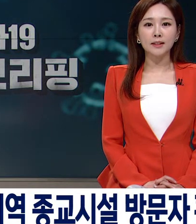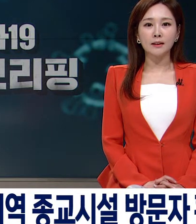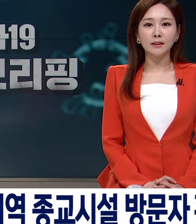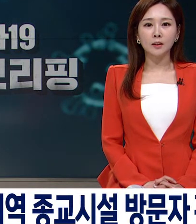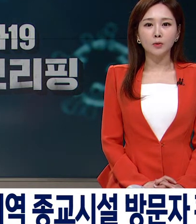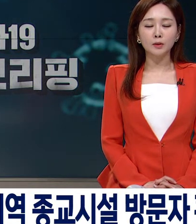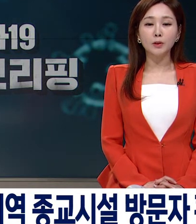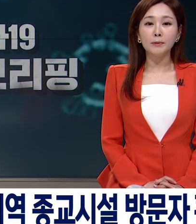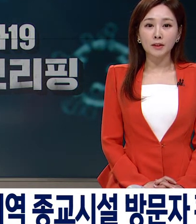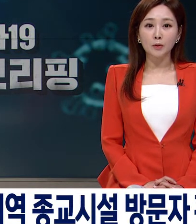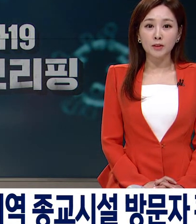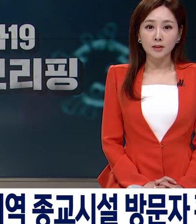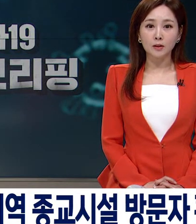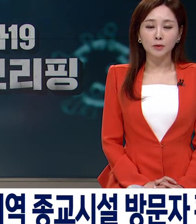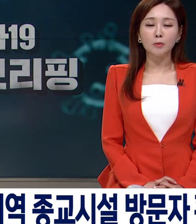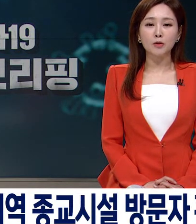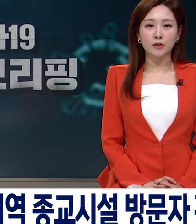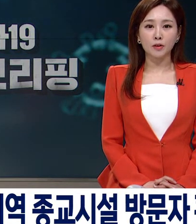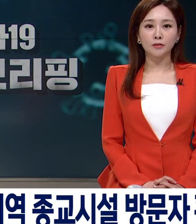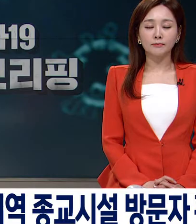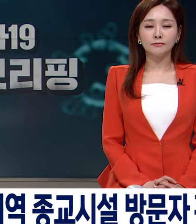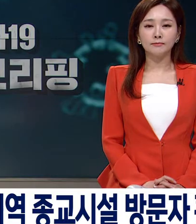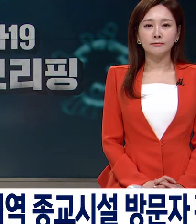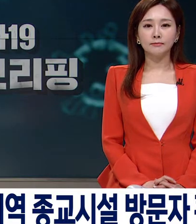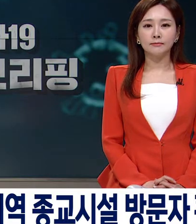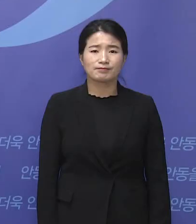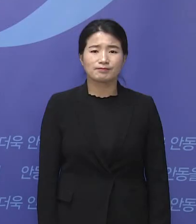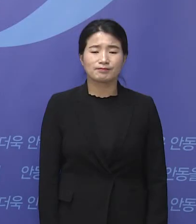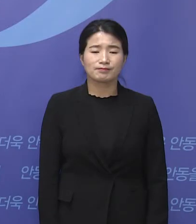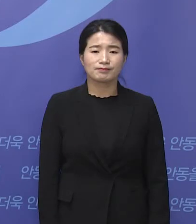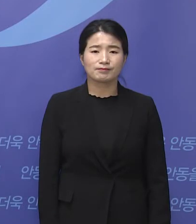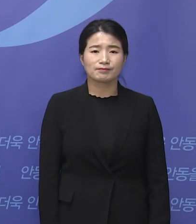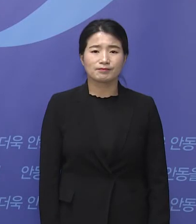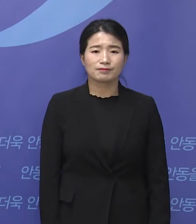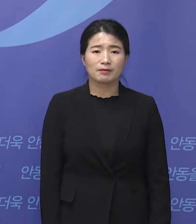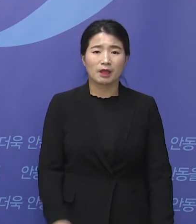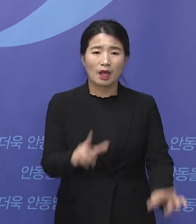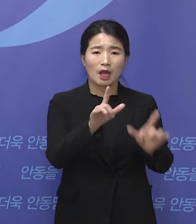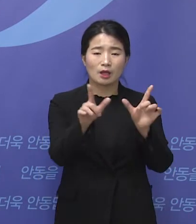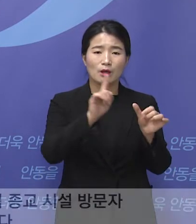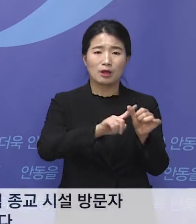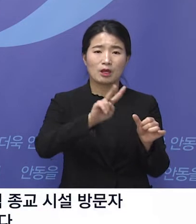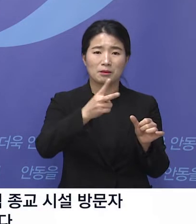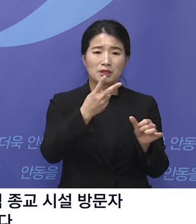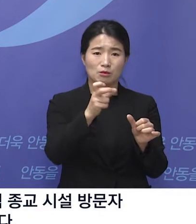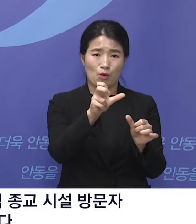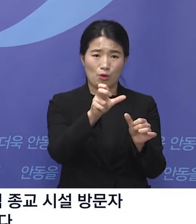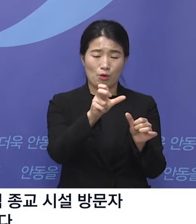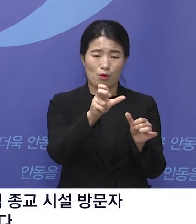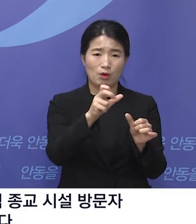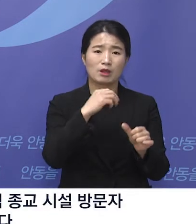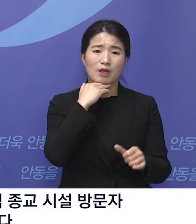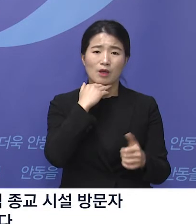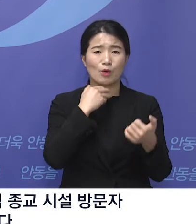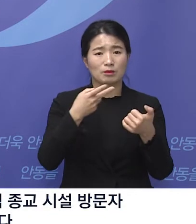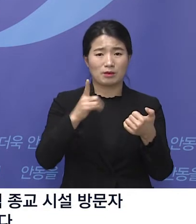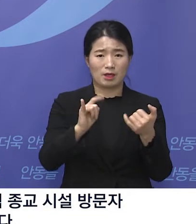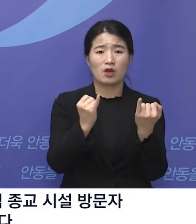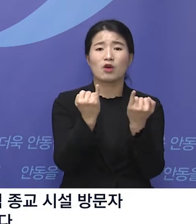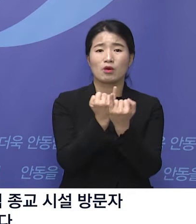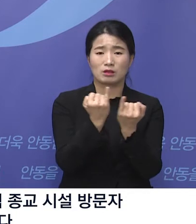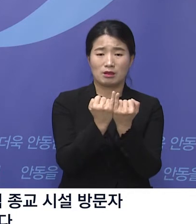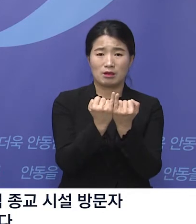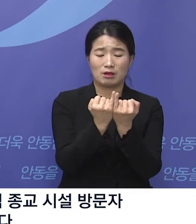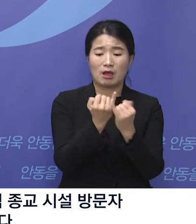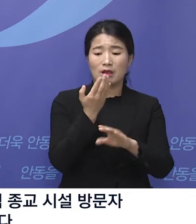당부했습니다. 오늘 브리핑 내용 직접 들어보시죠. 안동 225번은 50대 여성으로서